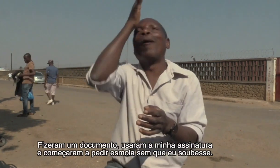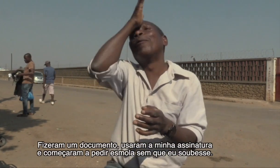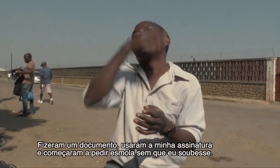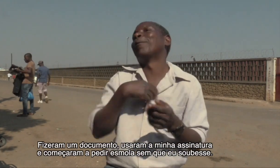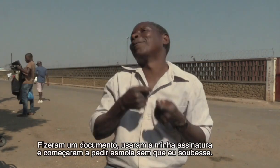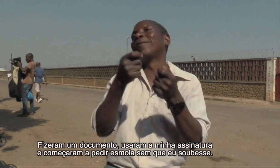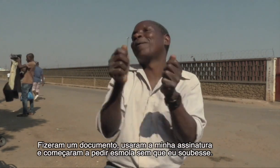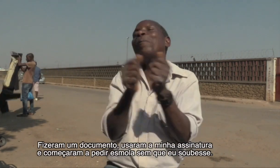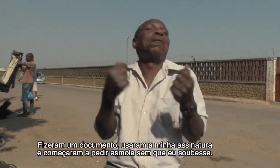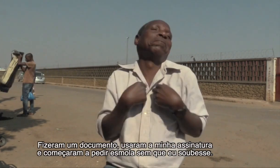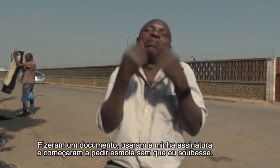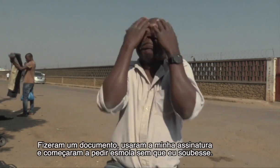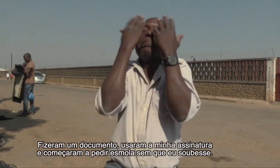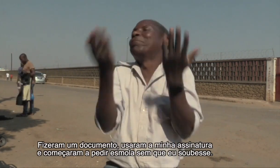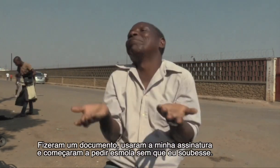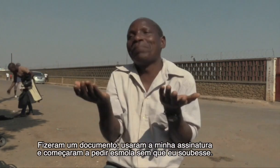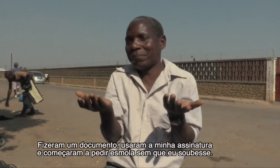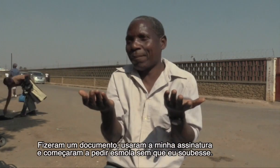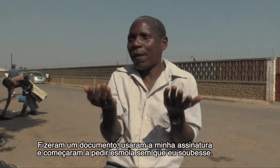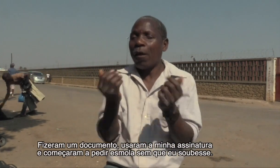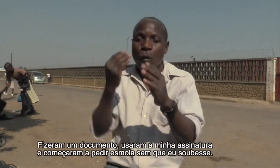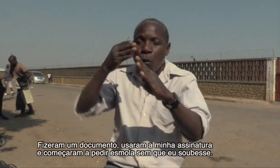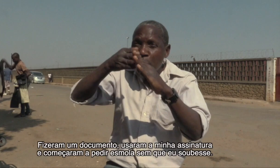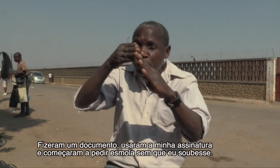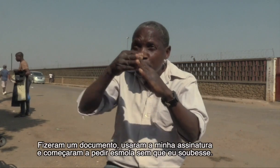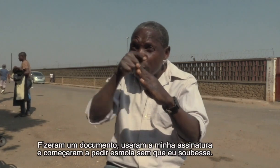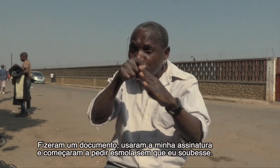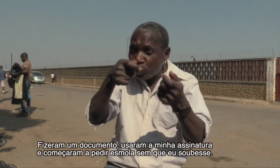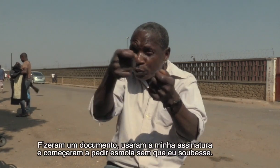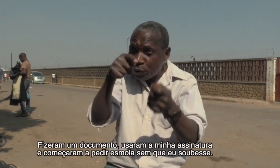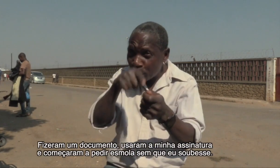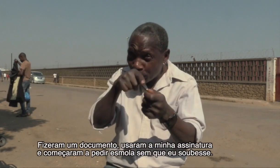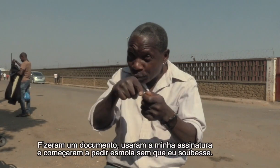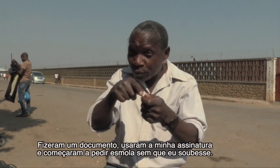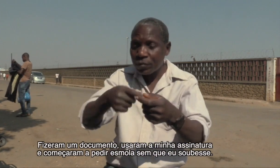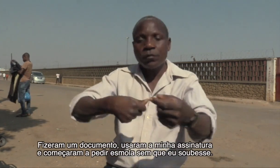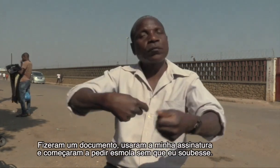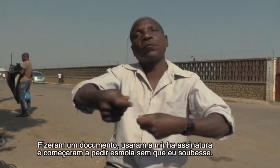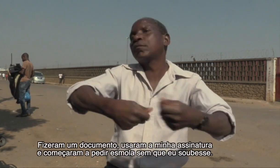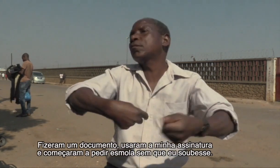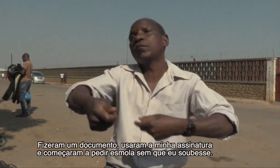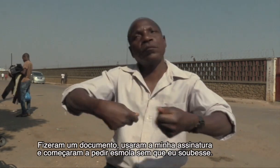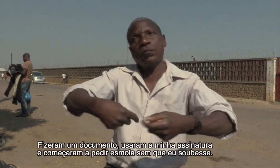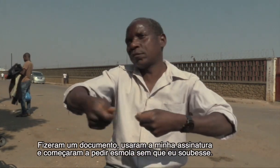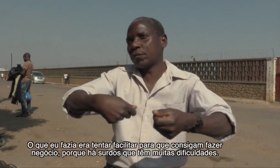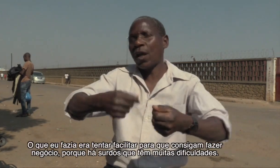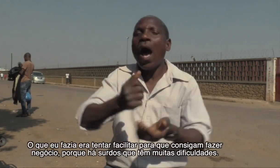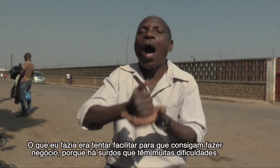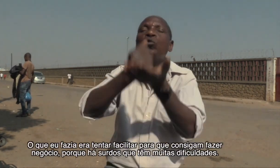Começaram a fazer peditor. Mas eu sem saber exatamente onde é a proveniência deste documento. Mas, na minha